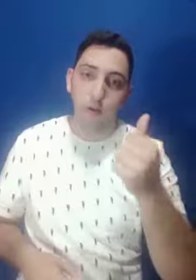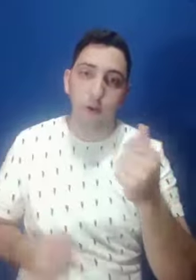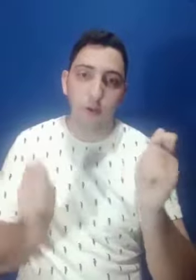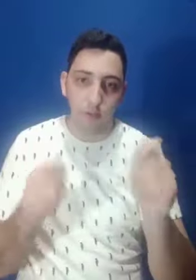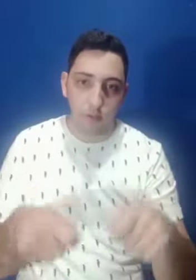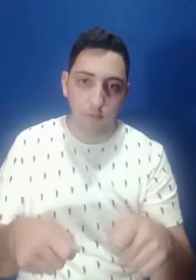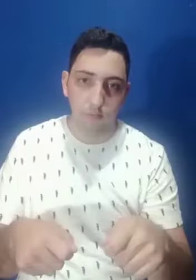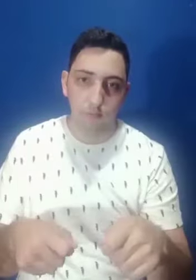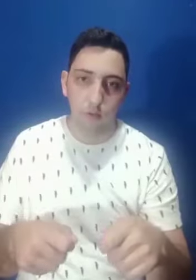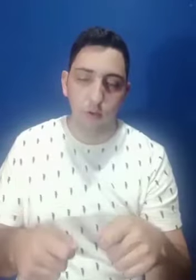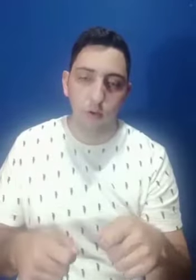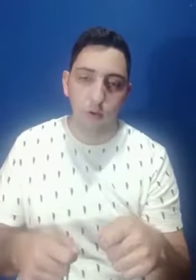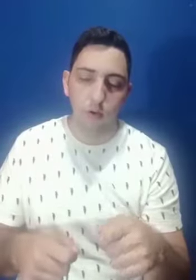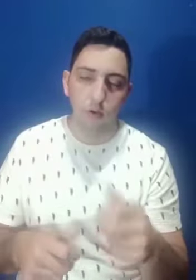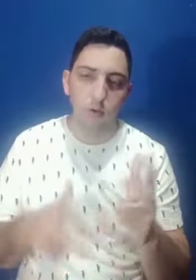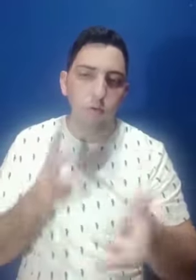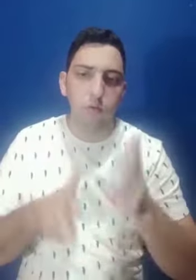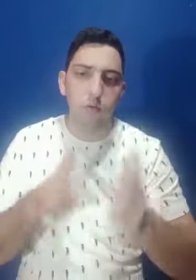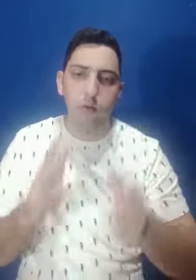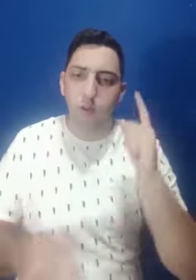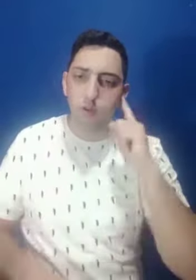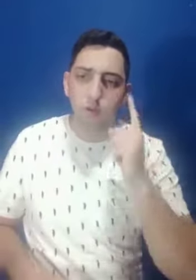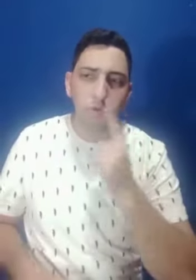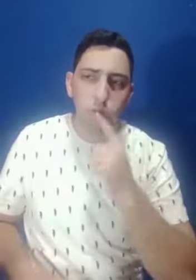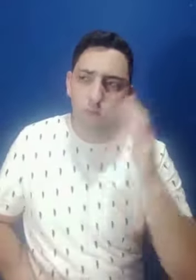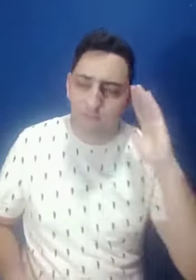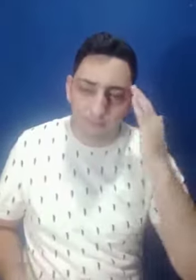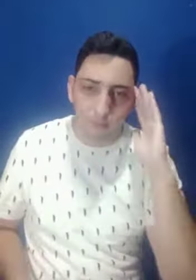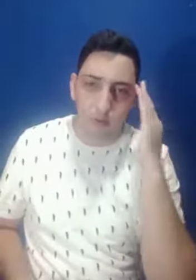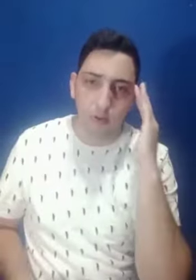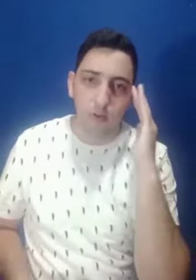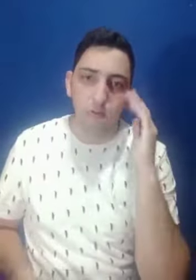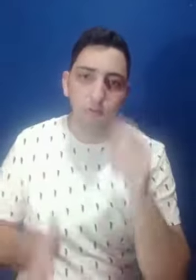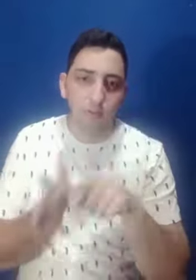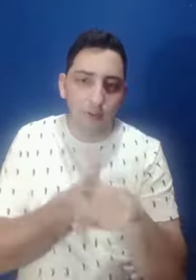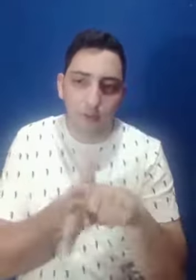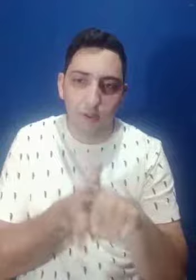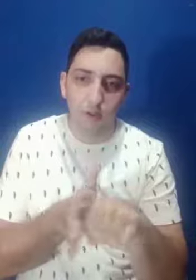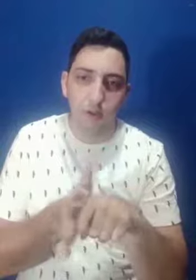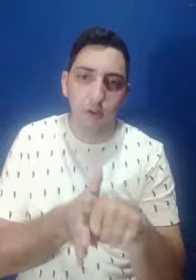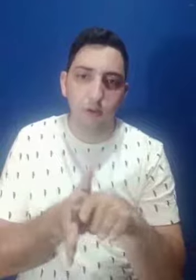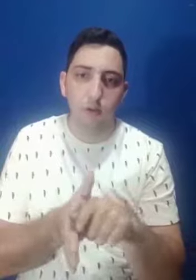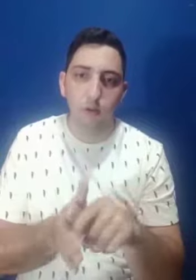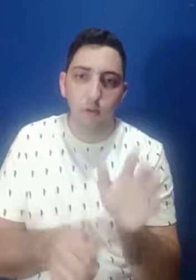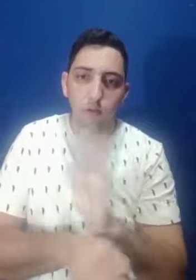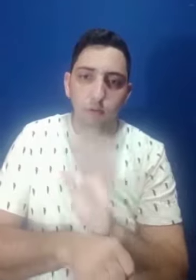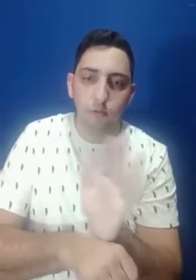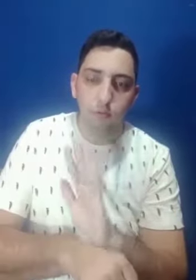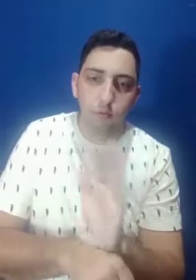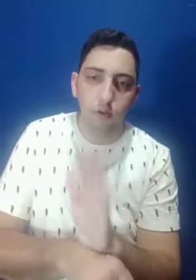Eu percebi que dava para melhorar. Eu conversava com os surdos, mas não entendia.